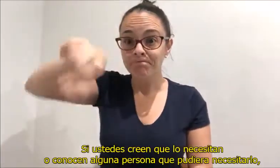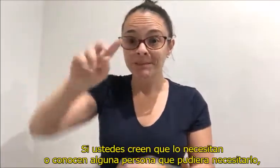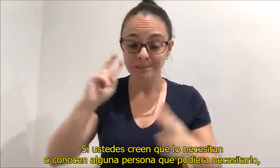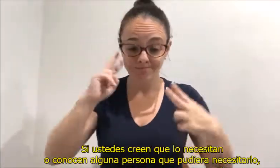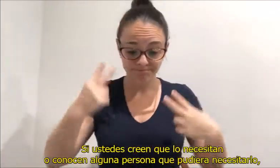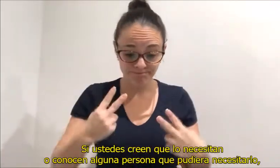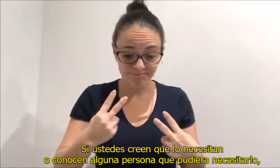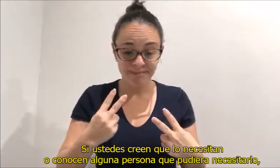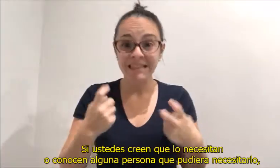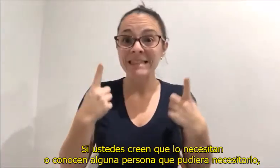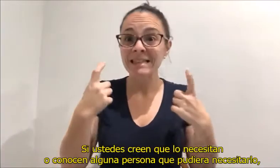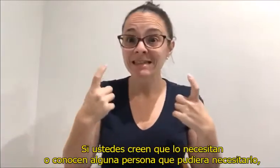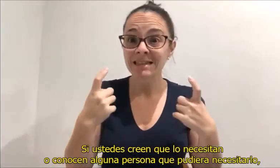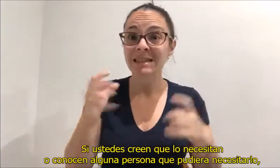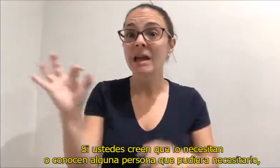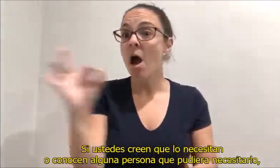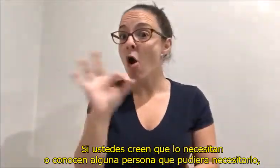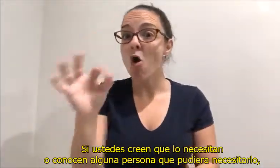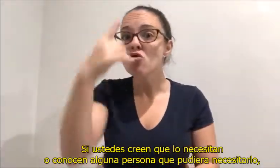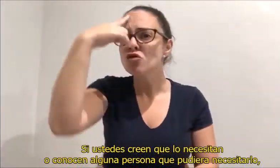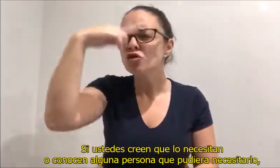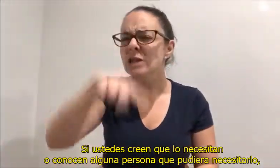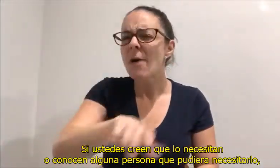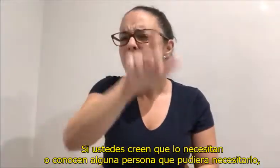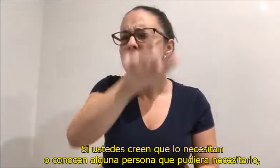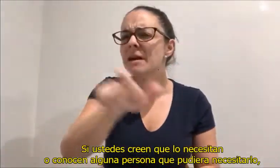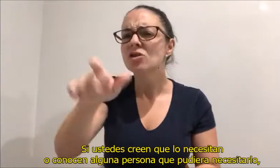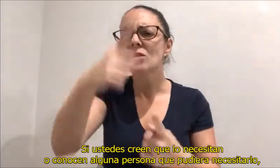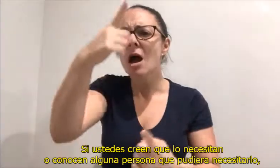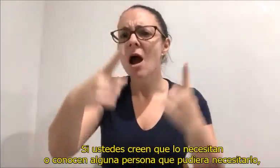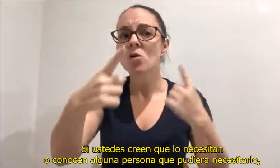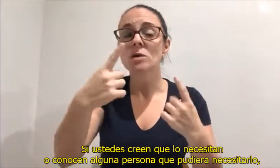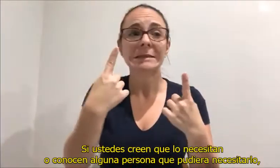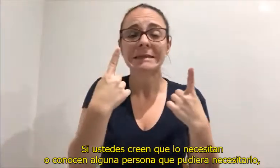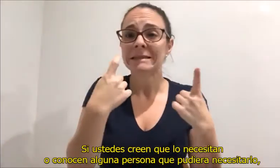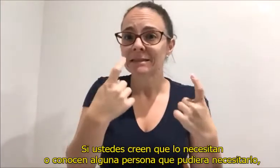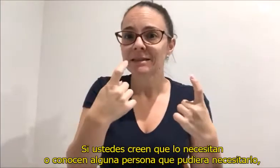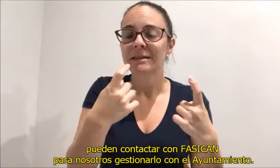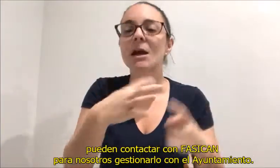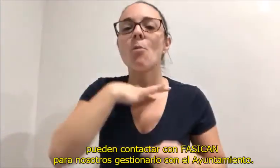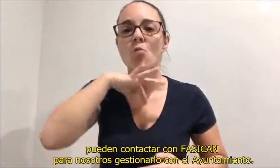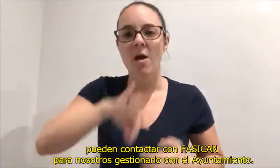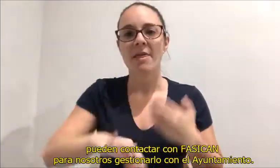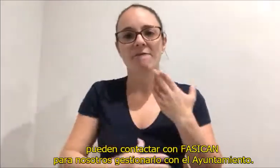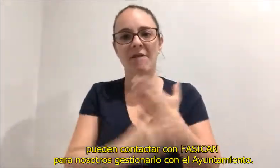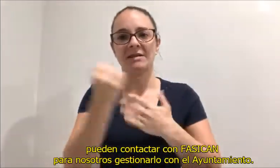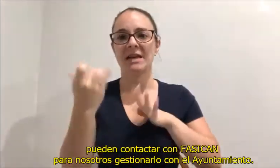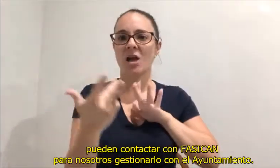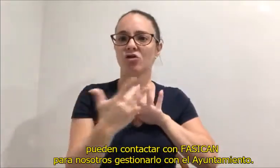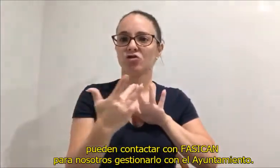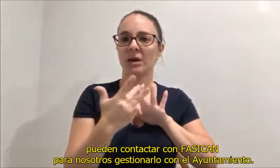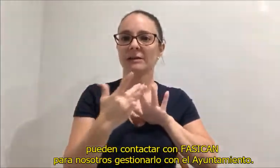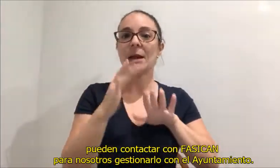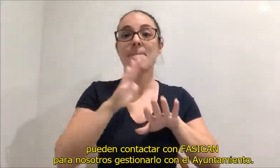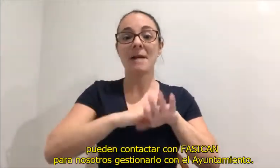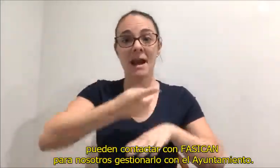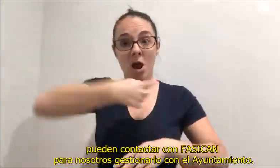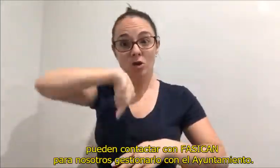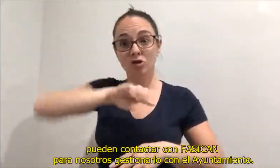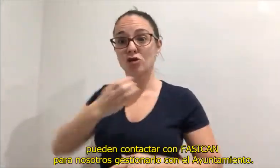Si ustedes creen que lo necesitan o conocen a alguna persona que pudiera necesitarlo, pueden contactar